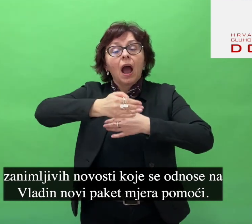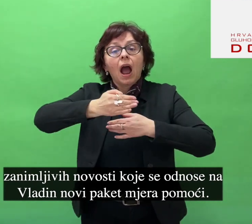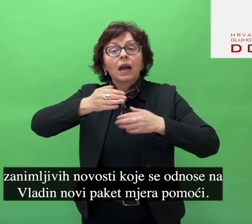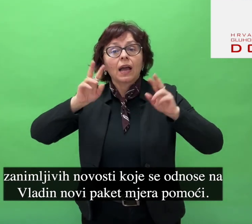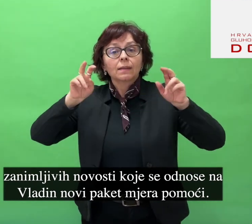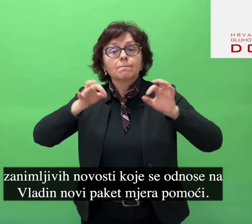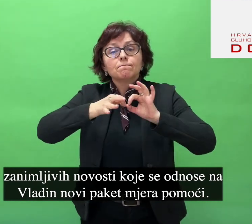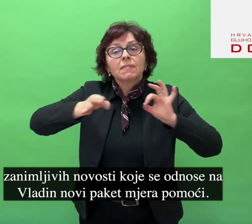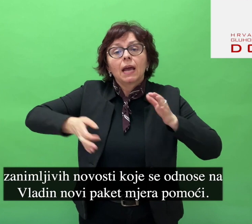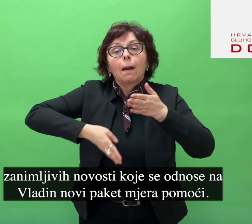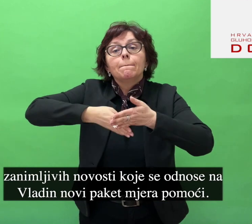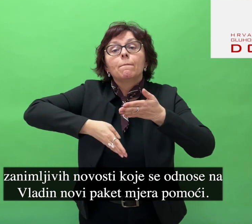pomoći.